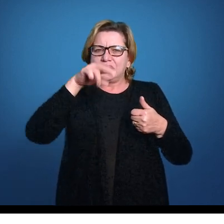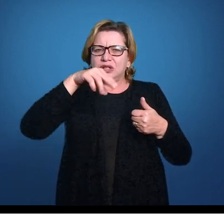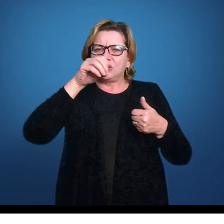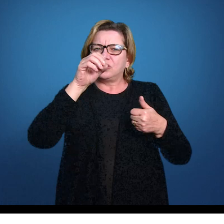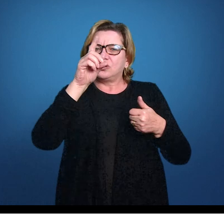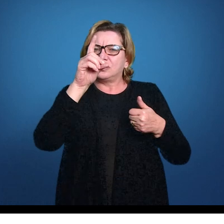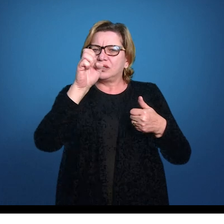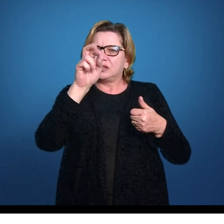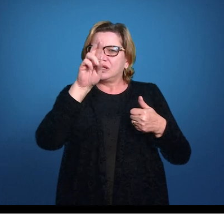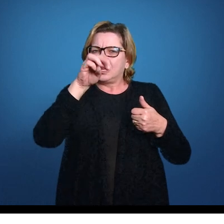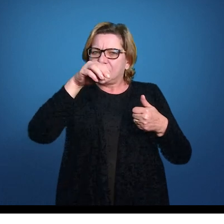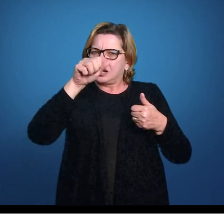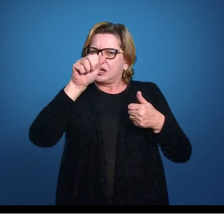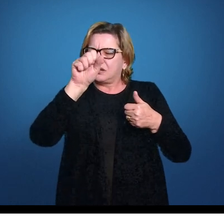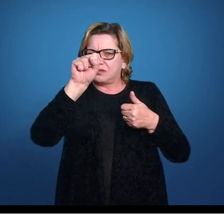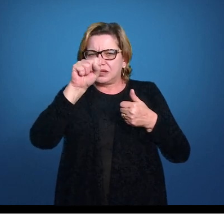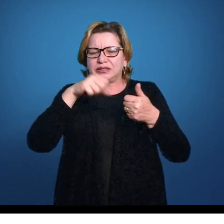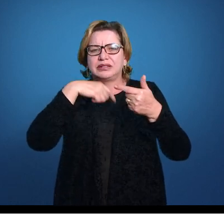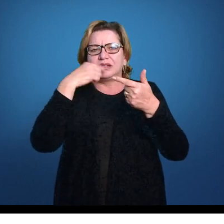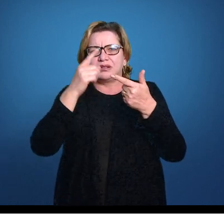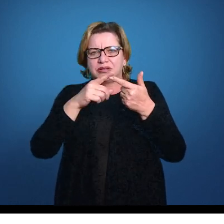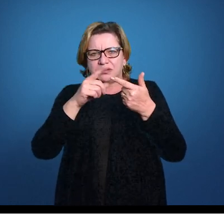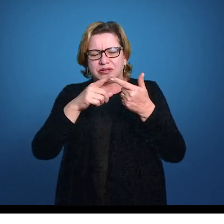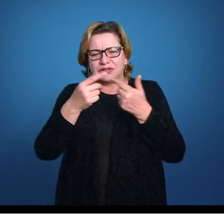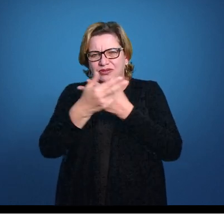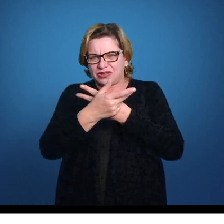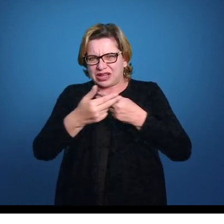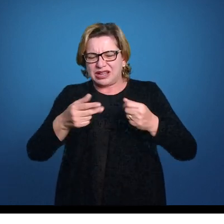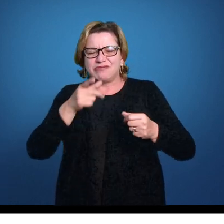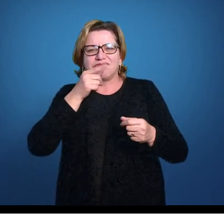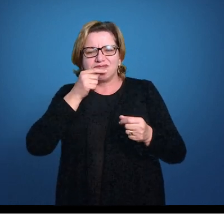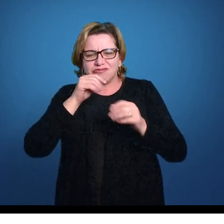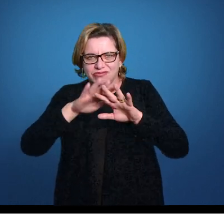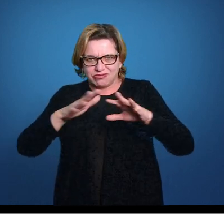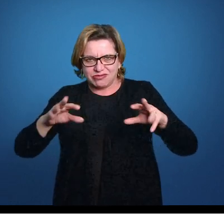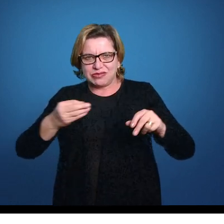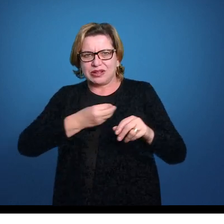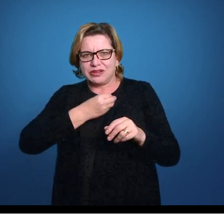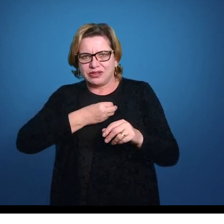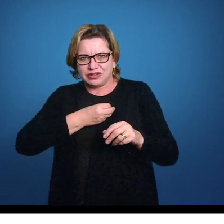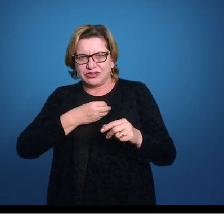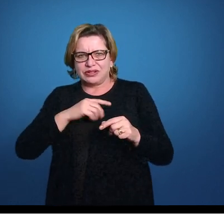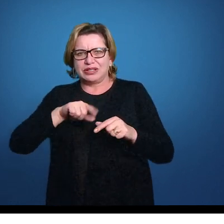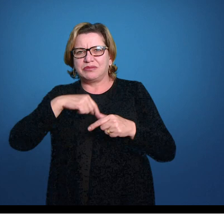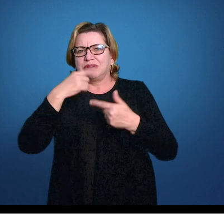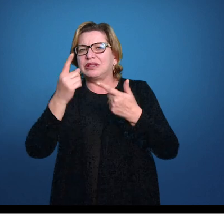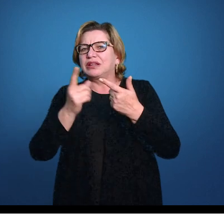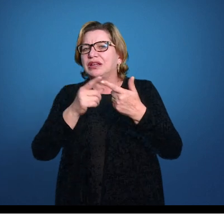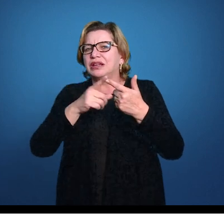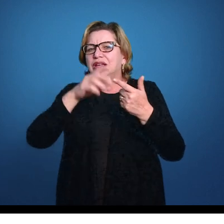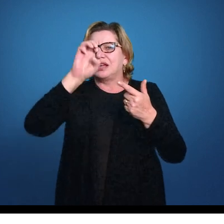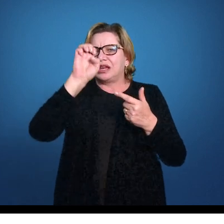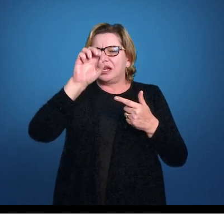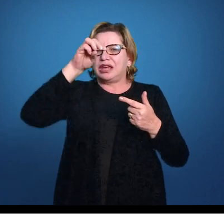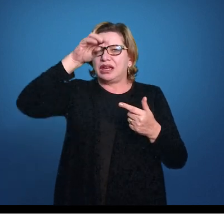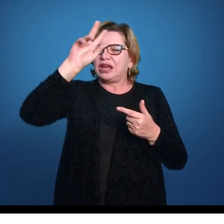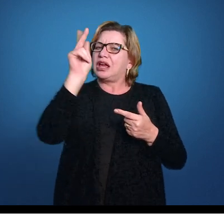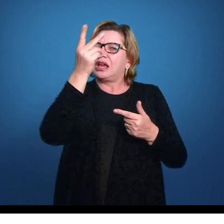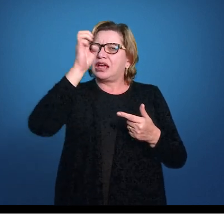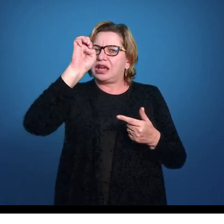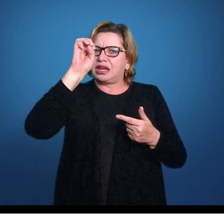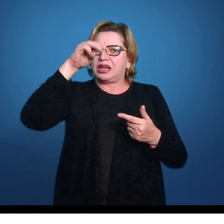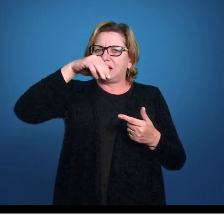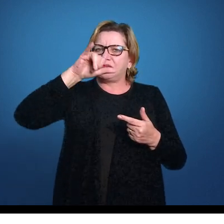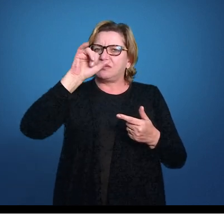oriços do mar, pepinos do mar, também um grupo pouco conhecido chamado de hemicordata e o grupo chamado de